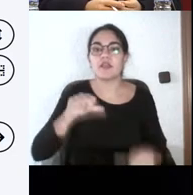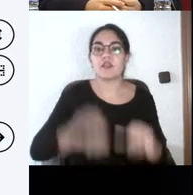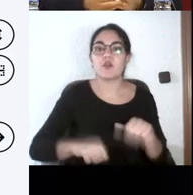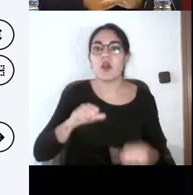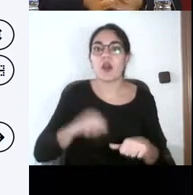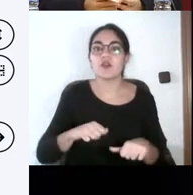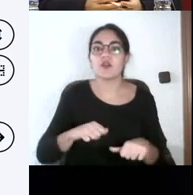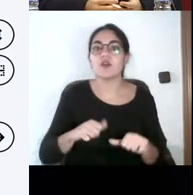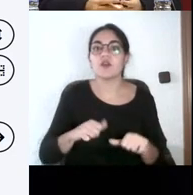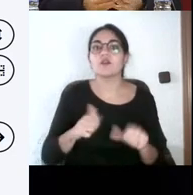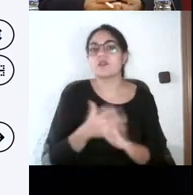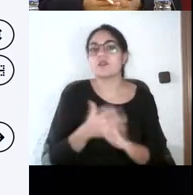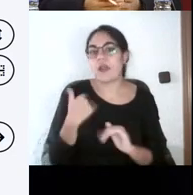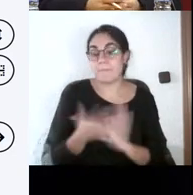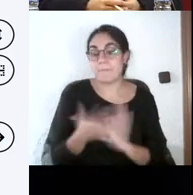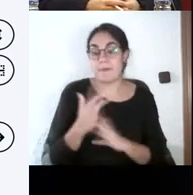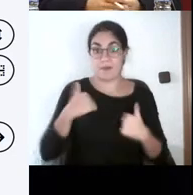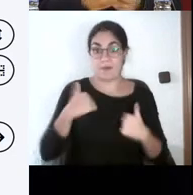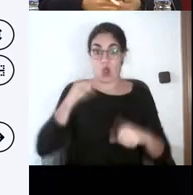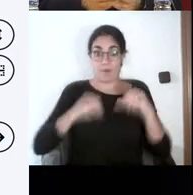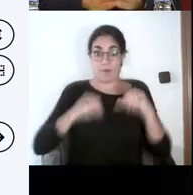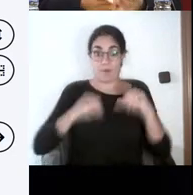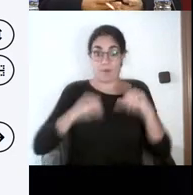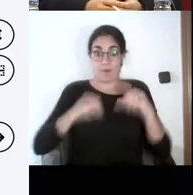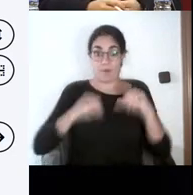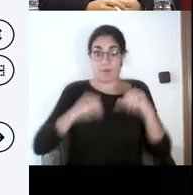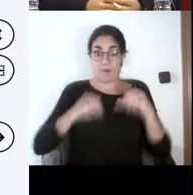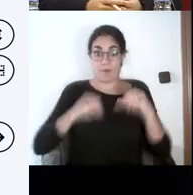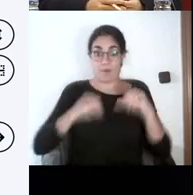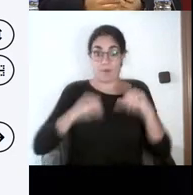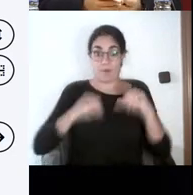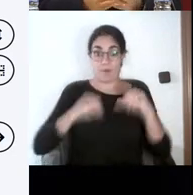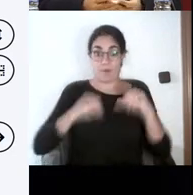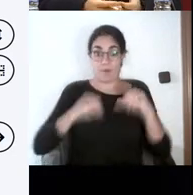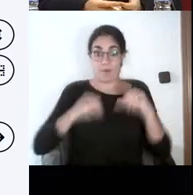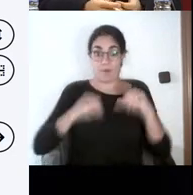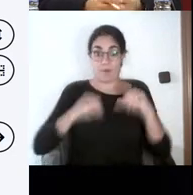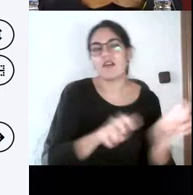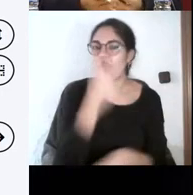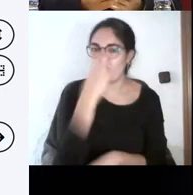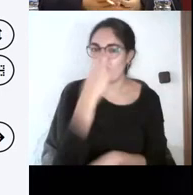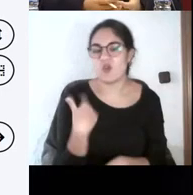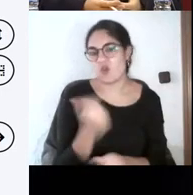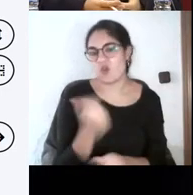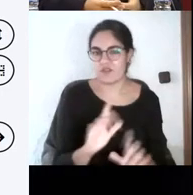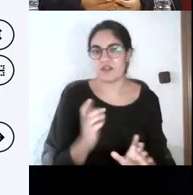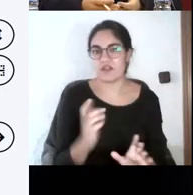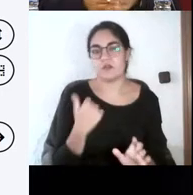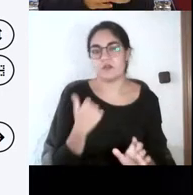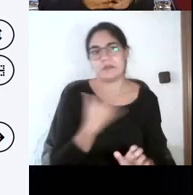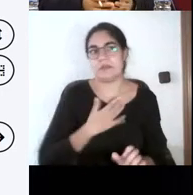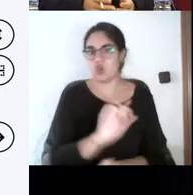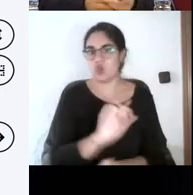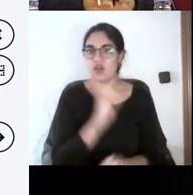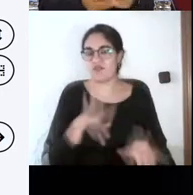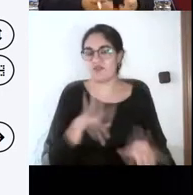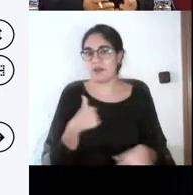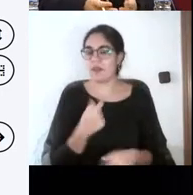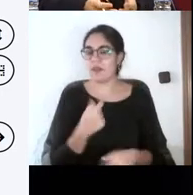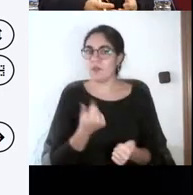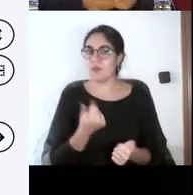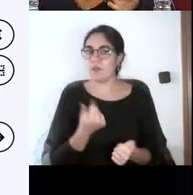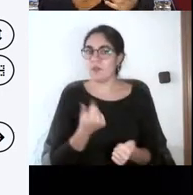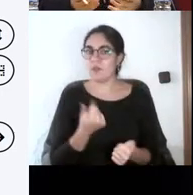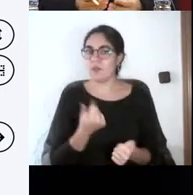haciendo. Quiero decir, hay situaciones en las que tú no puedes depender de que no se sepa bien contenido muy teórico y en que implica mucha memoria. Pero claro, eso es una aplicación muy